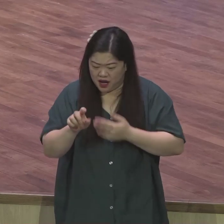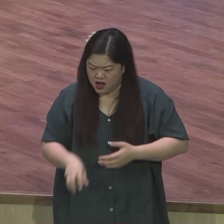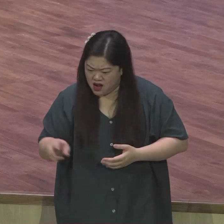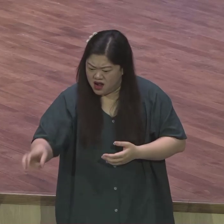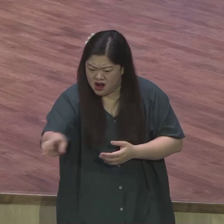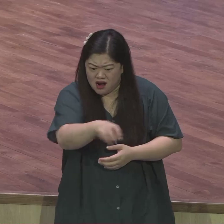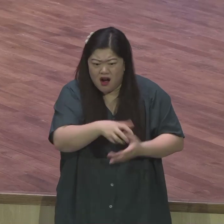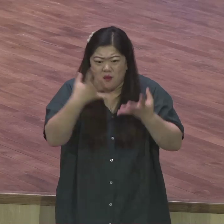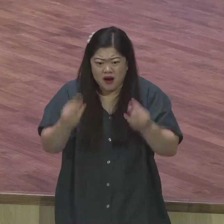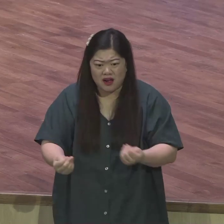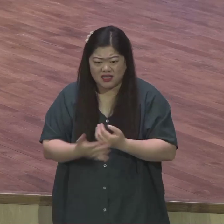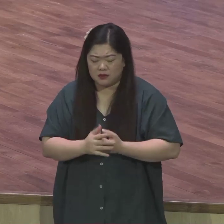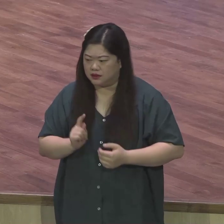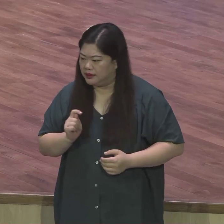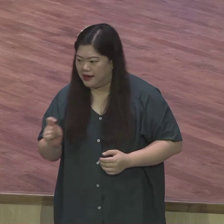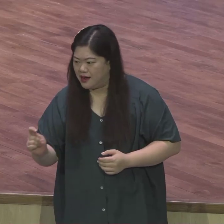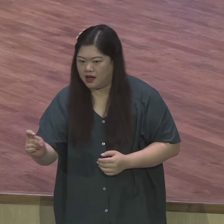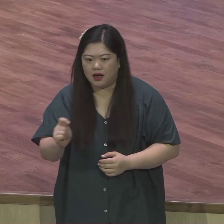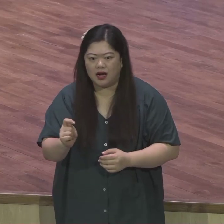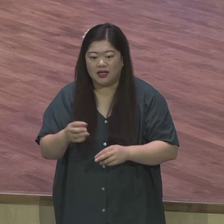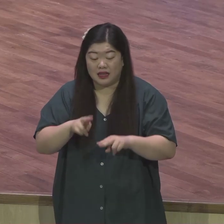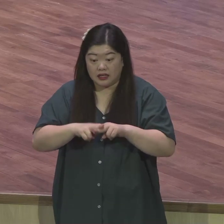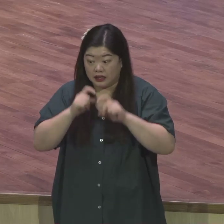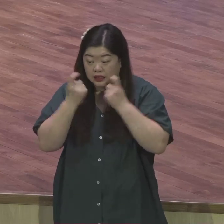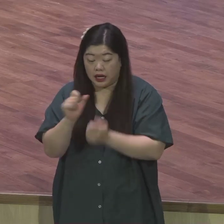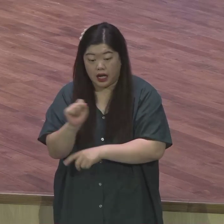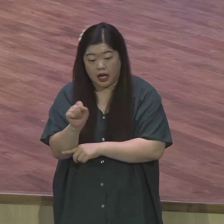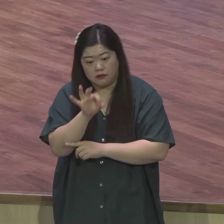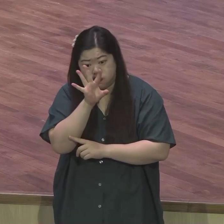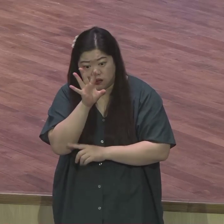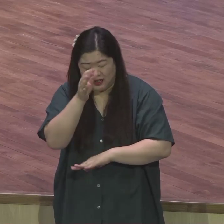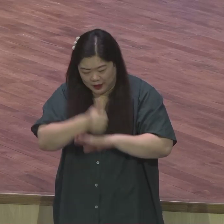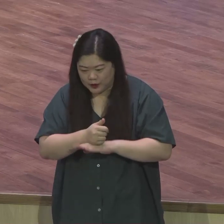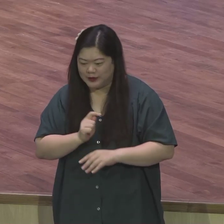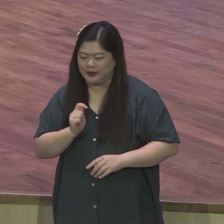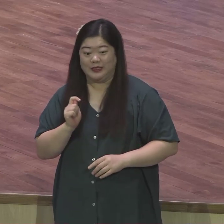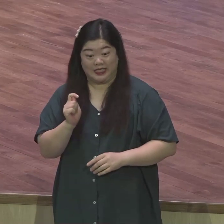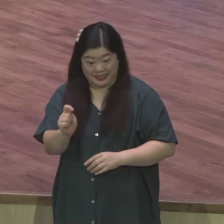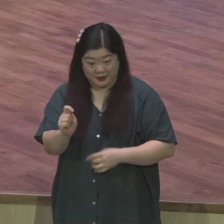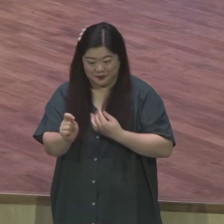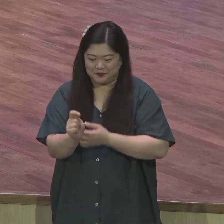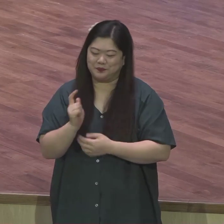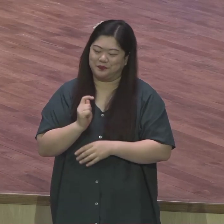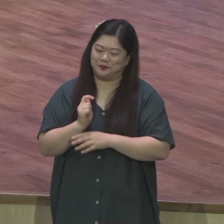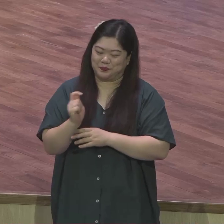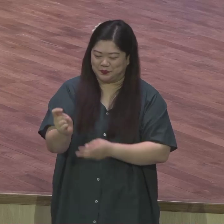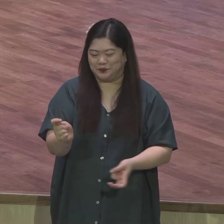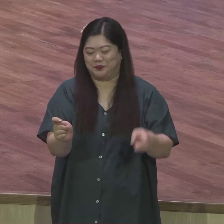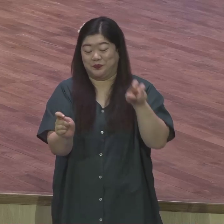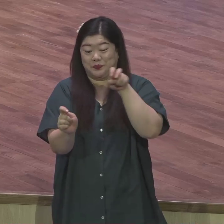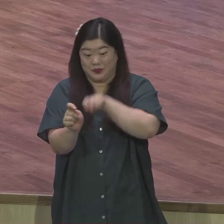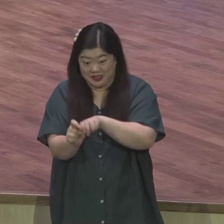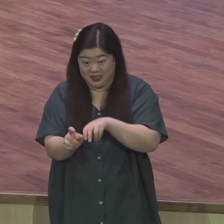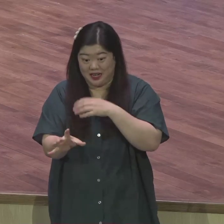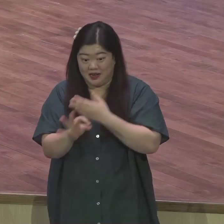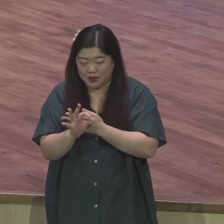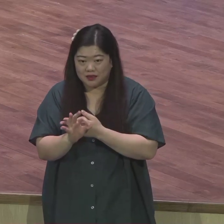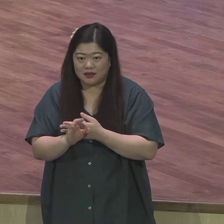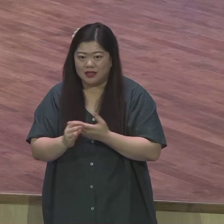타고 가잖아 탈 갈 때마다 택시 타잖아요 택시를 탈 때마다 사실은 사역들이 많으니까 좀